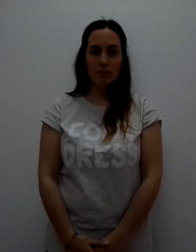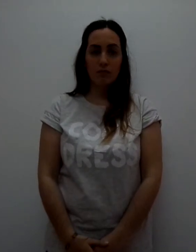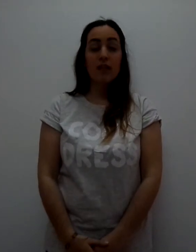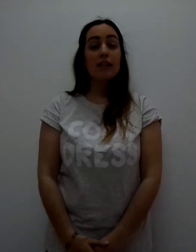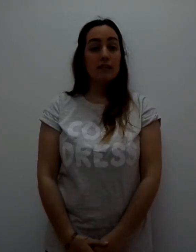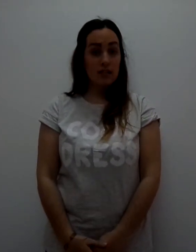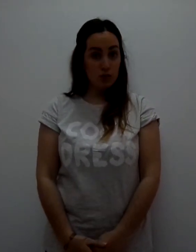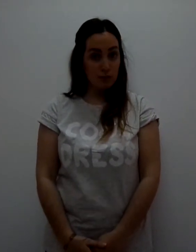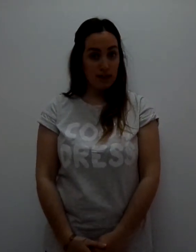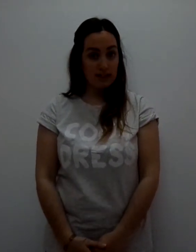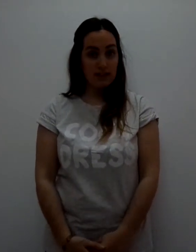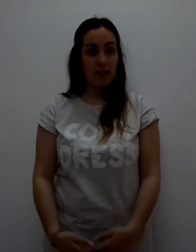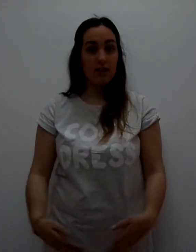Sí, su majestad.